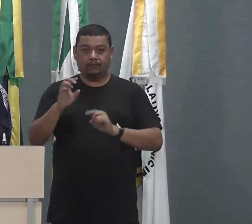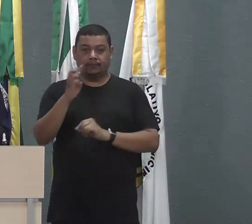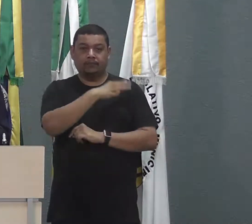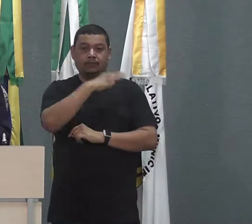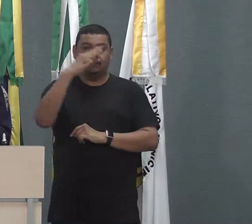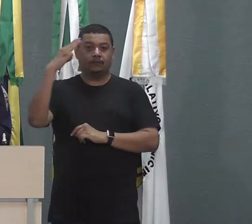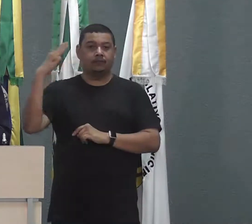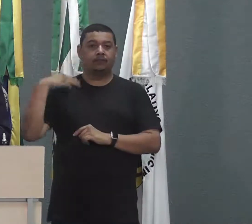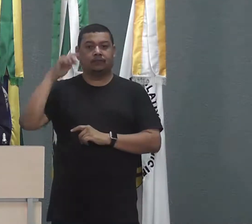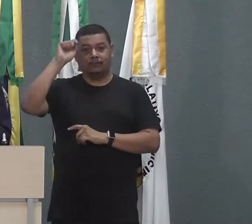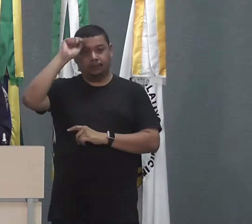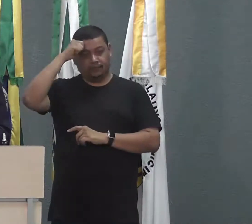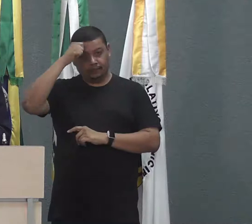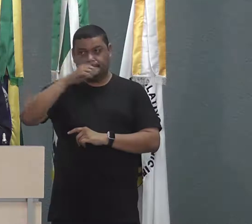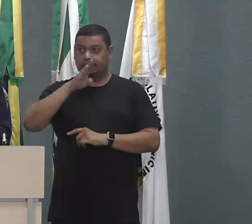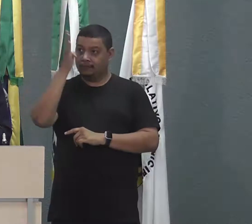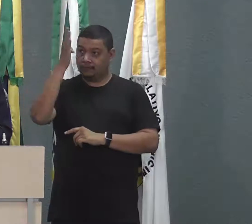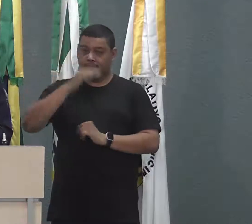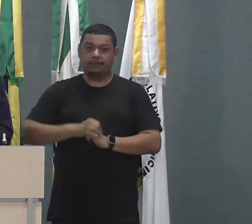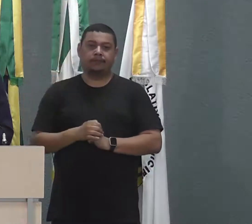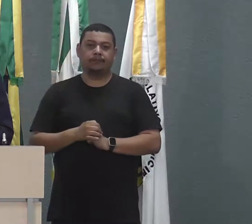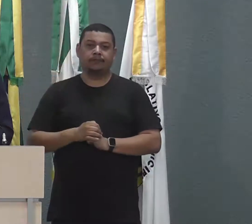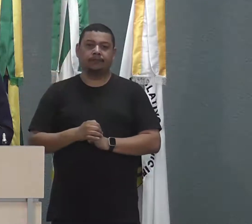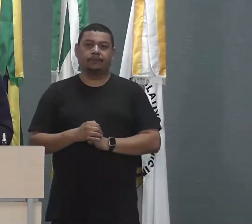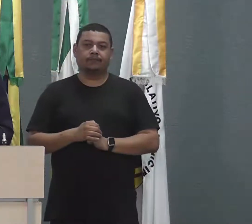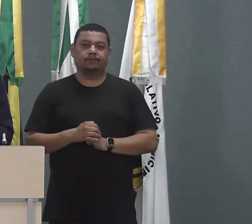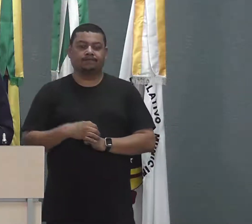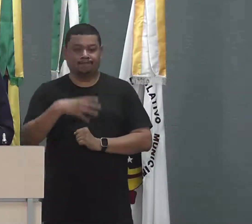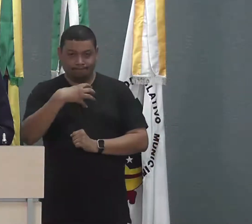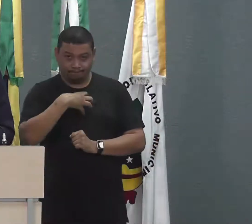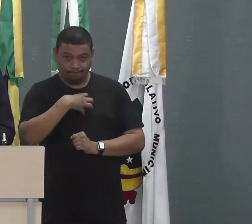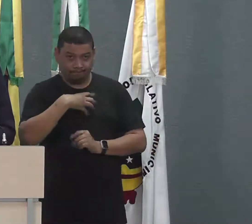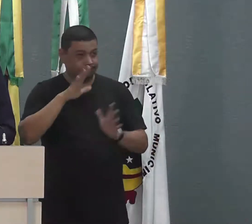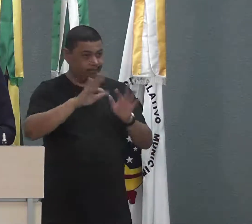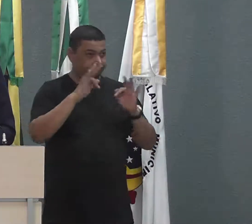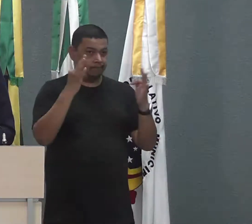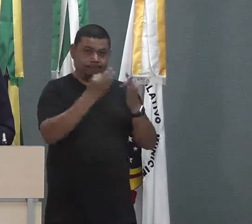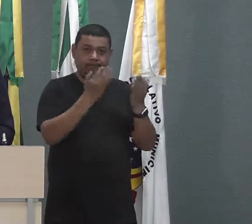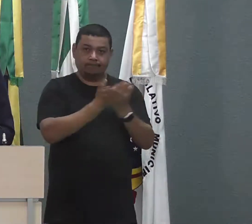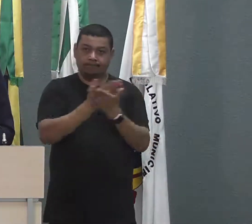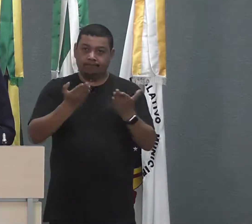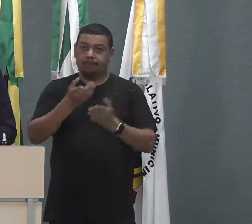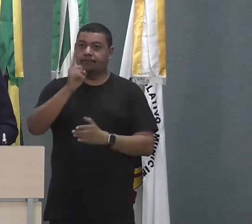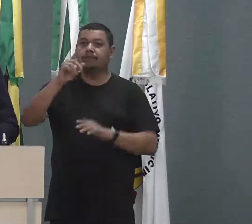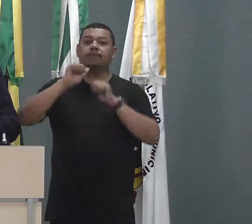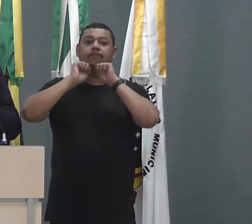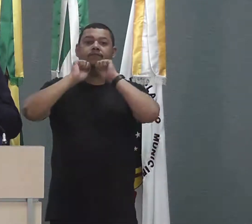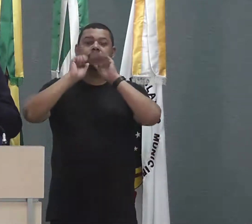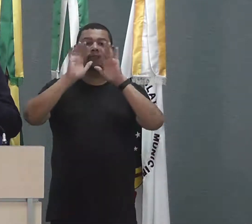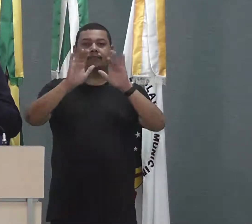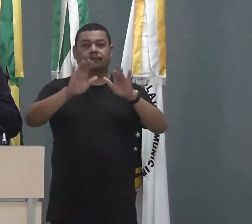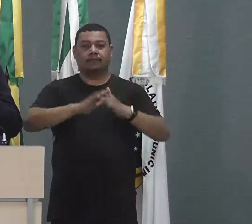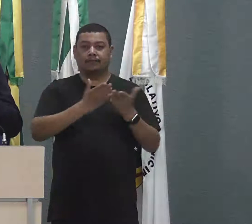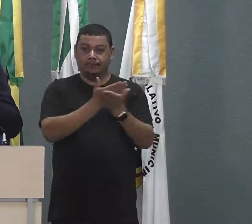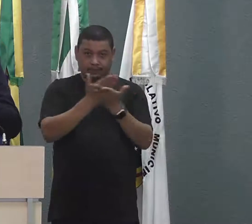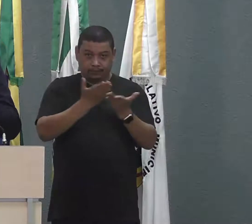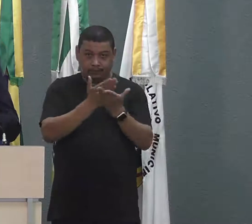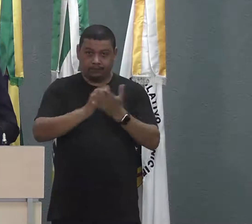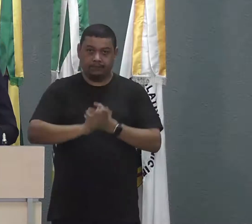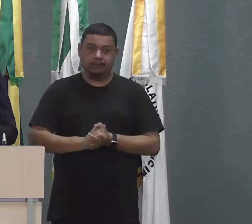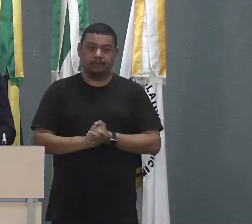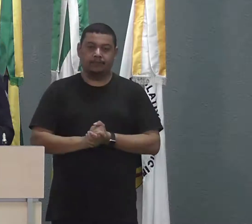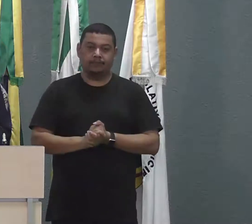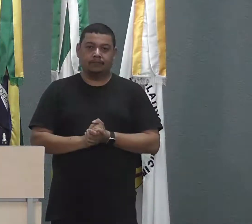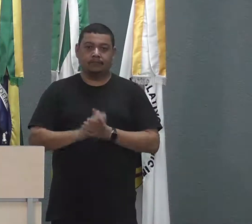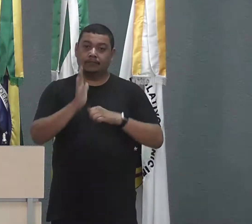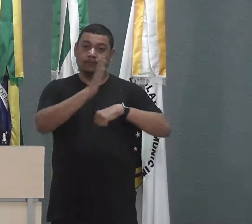na linha 9, no Campo dos Laranjeiras. Meus sentimentos a toda a família. Deus abençoe a vocês, conforte o